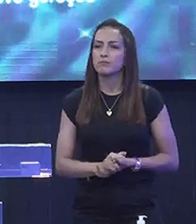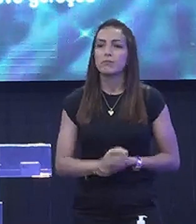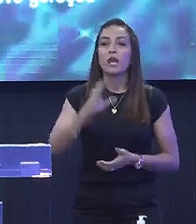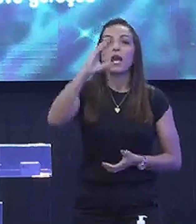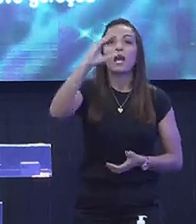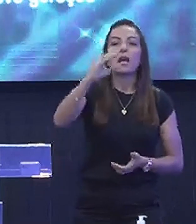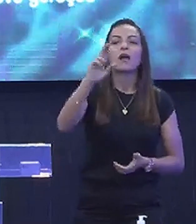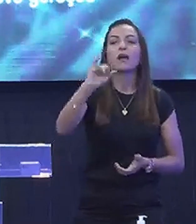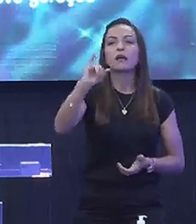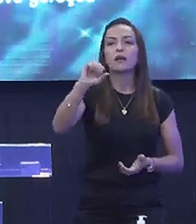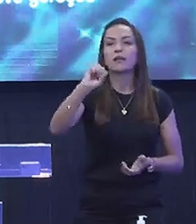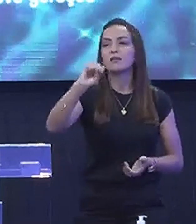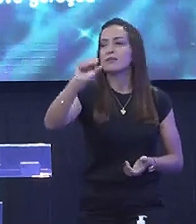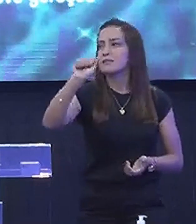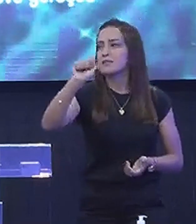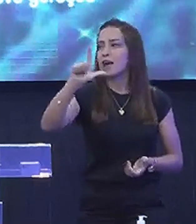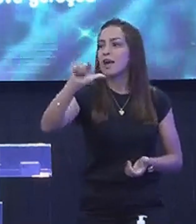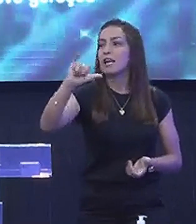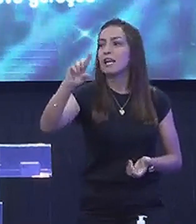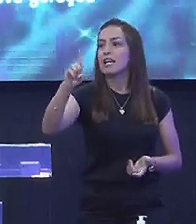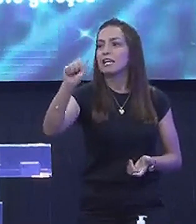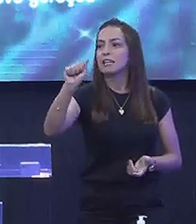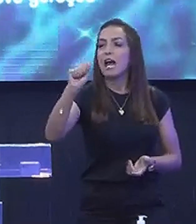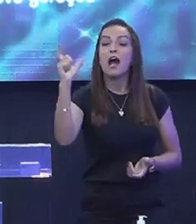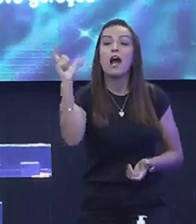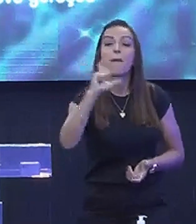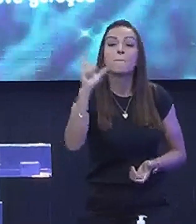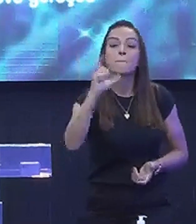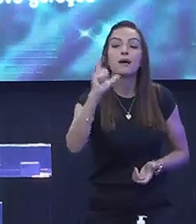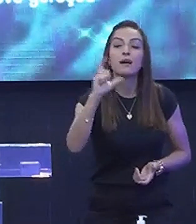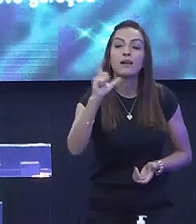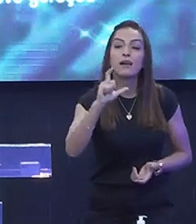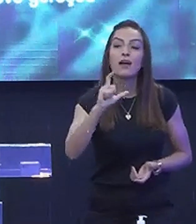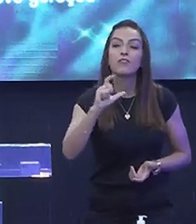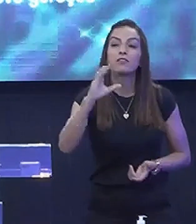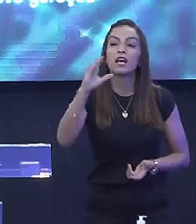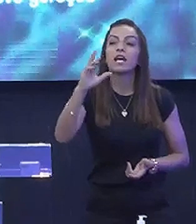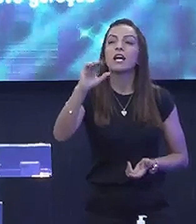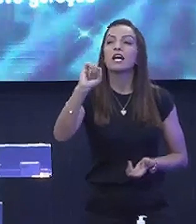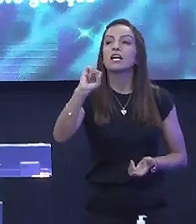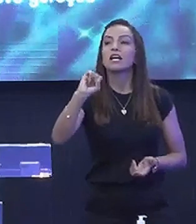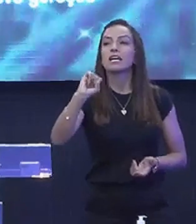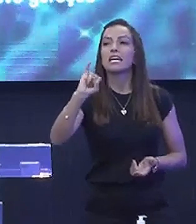Crisálida De onde vem a palavra crise